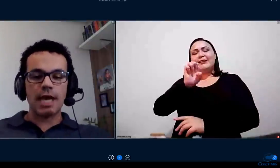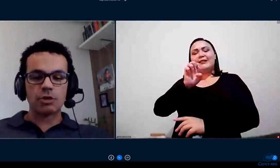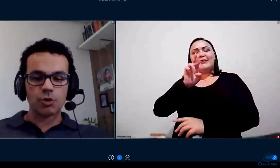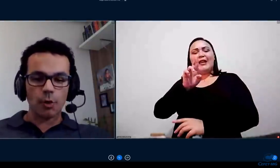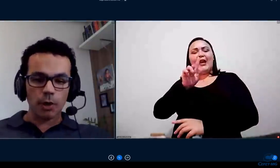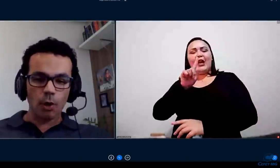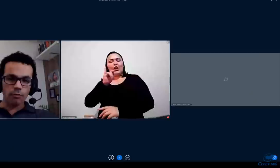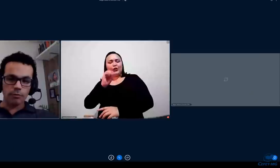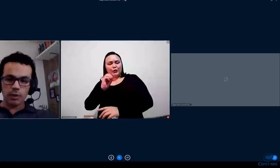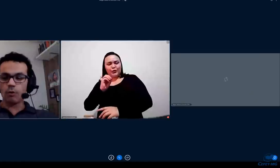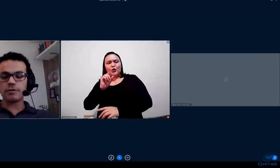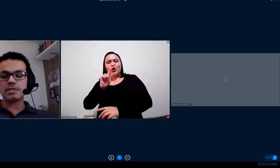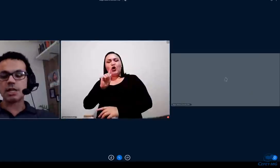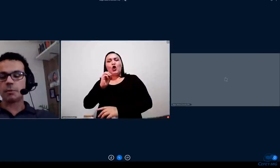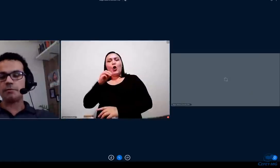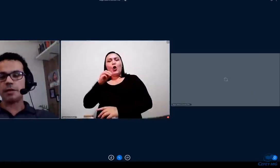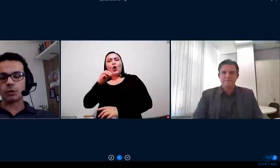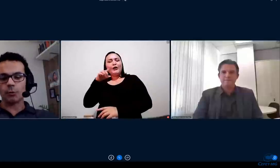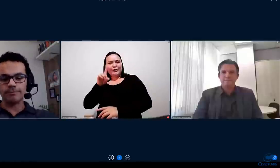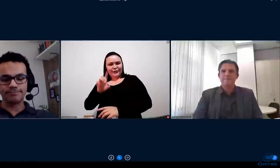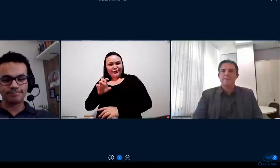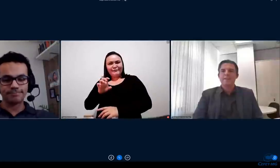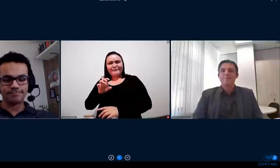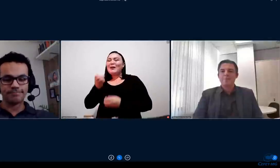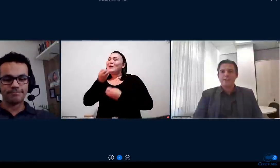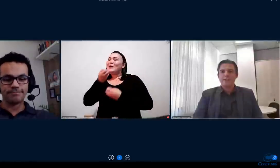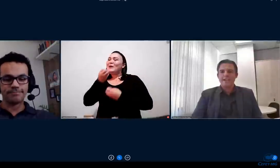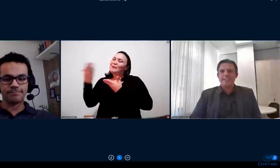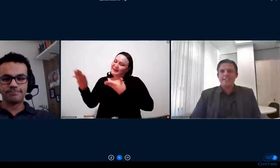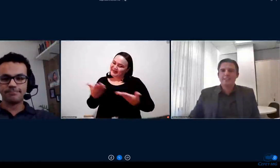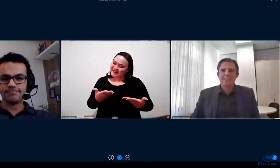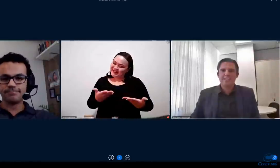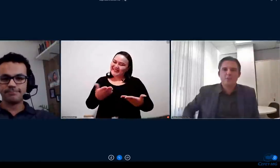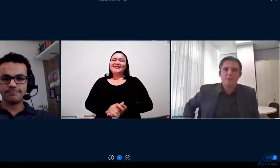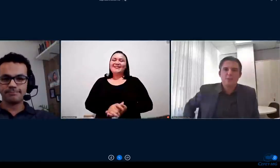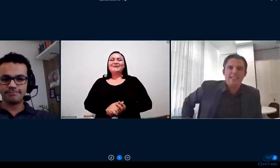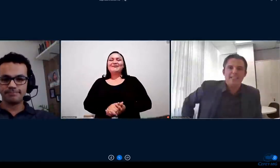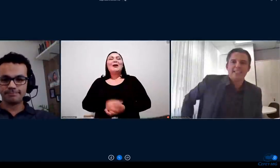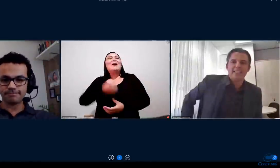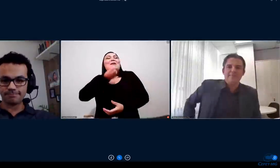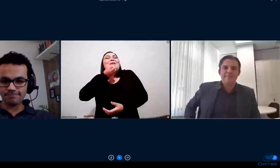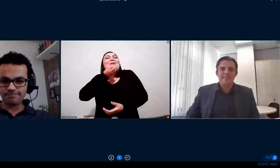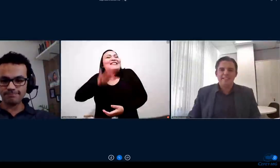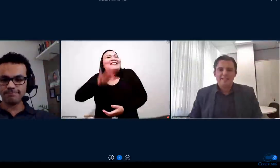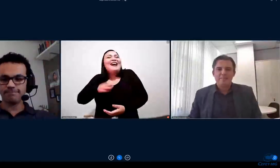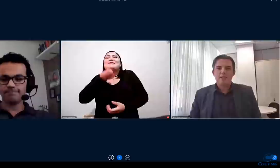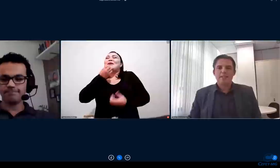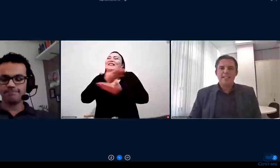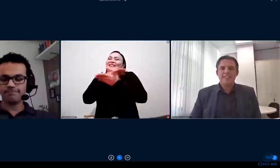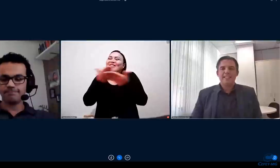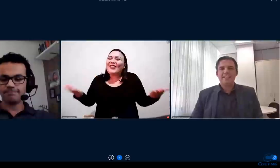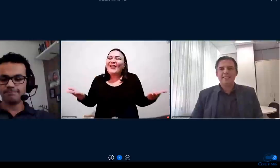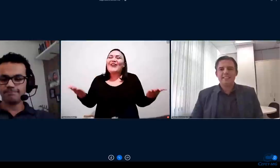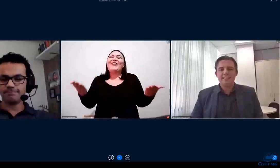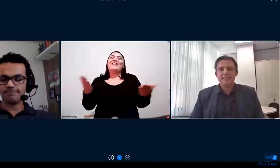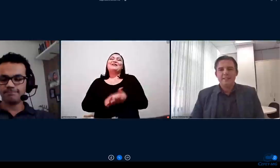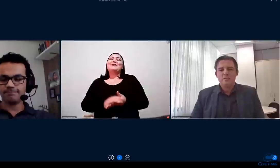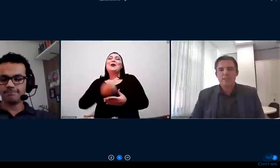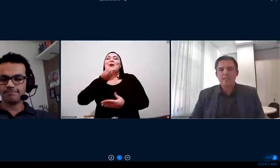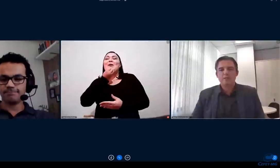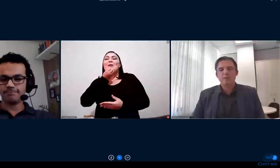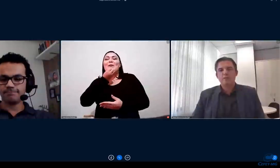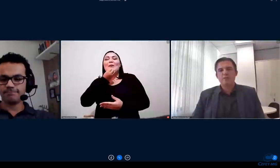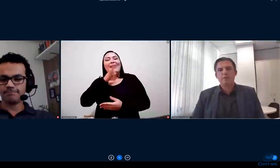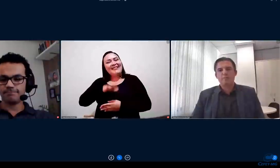professor Sérgio. O senhor me ouve, seja bem-vindo. Boa tarde, boa tarde a todos. Boa tarde, André. Boa tarde, Laíse.